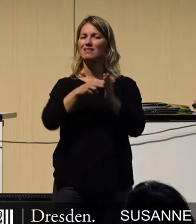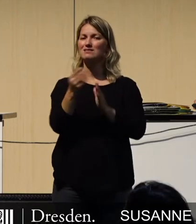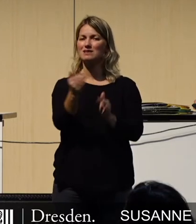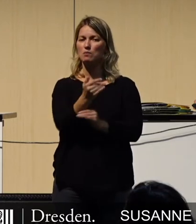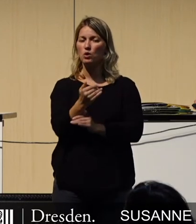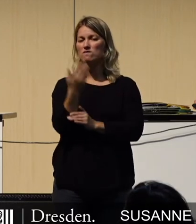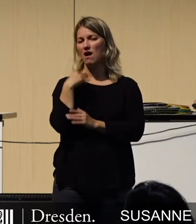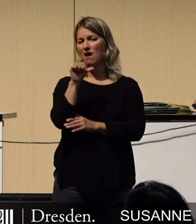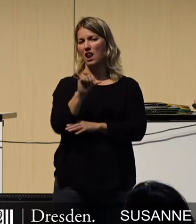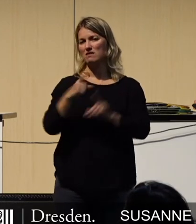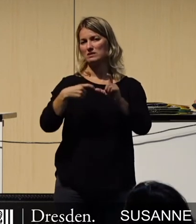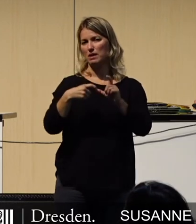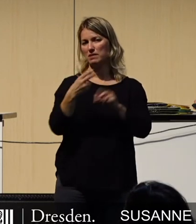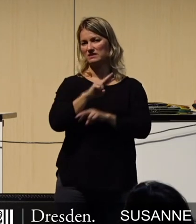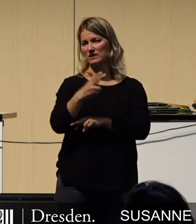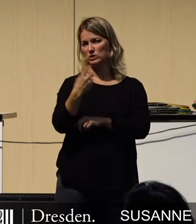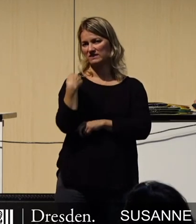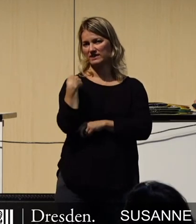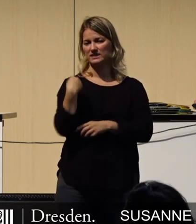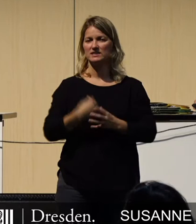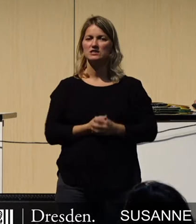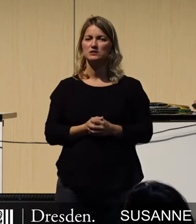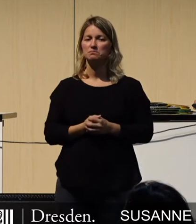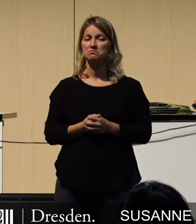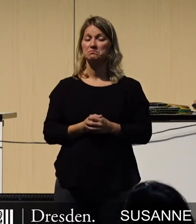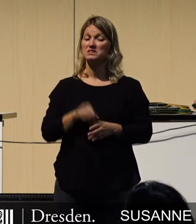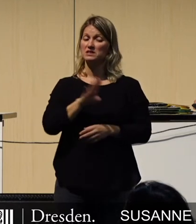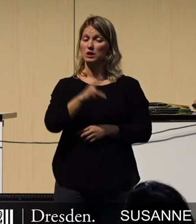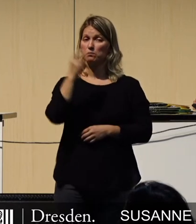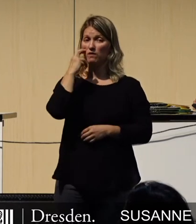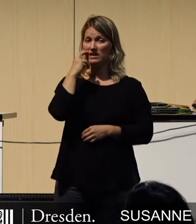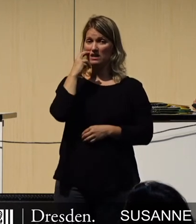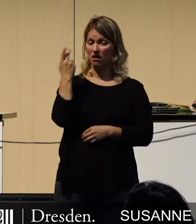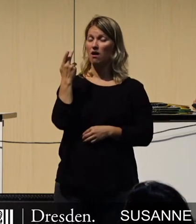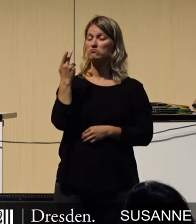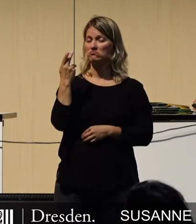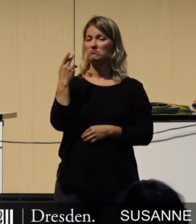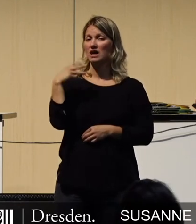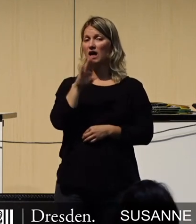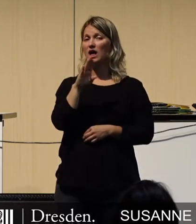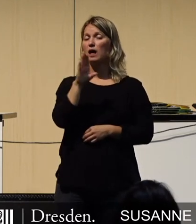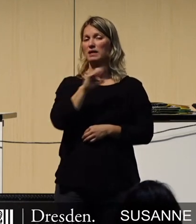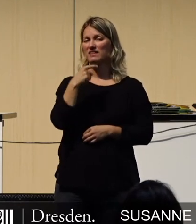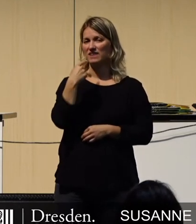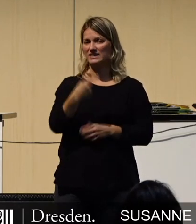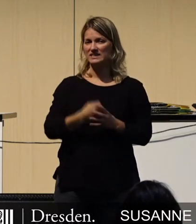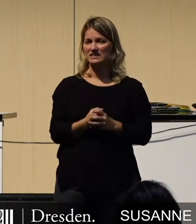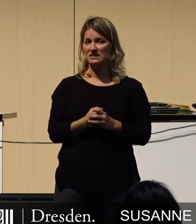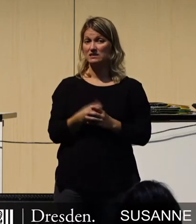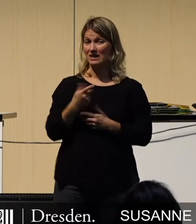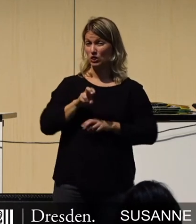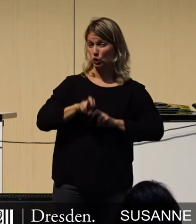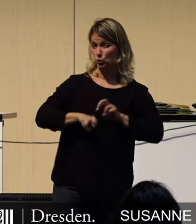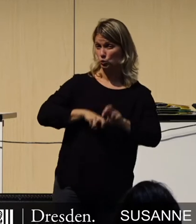2020. Der Nutzen, so sagte Professor Gerhard Fettweis, ist enorm.